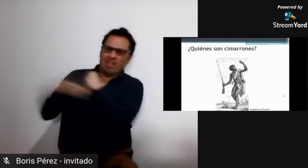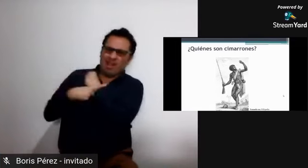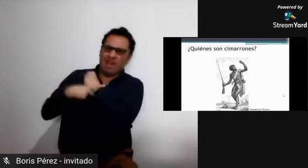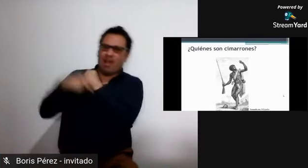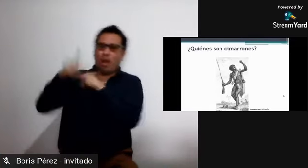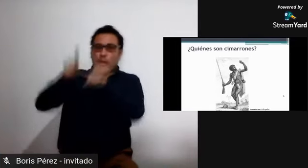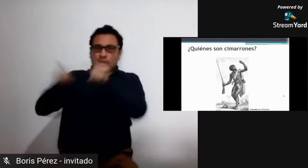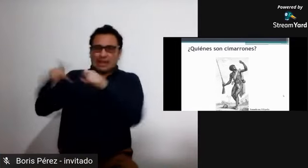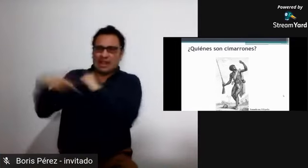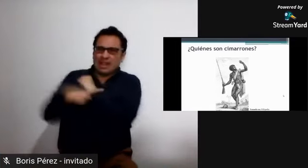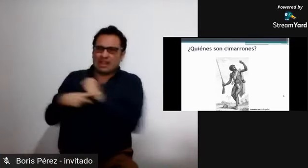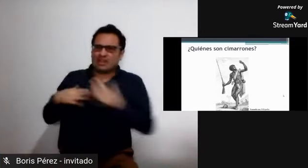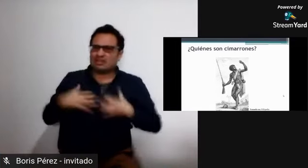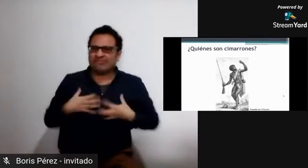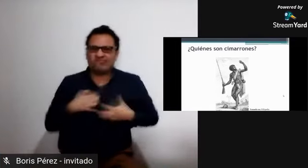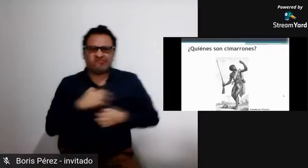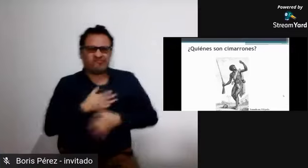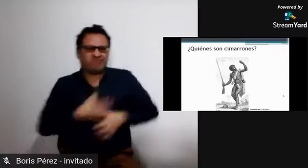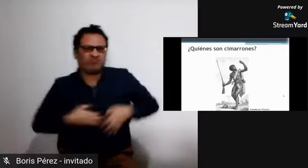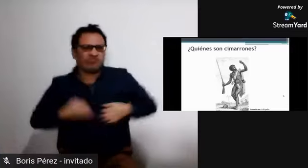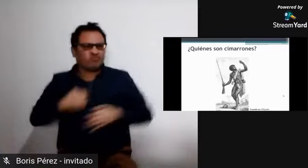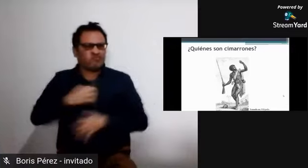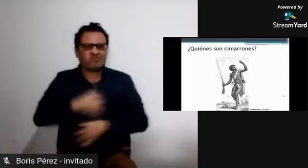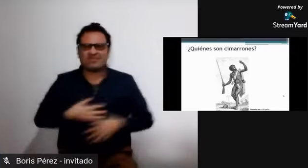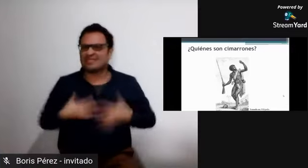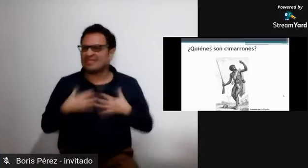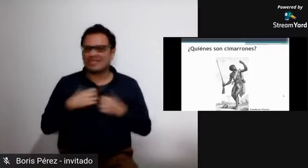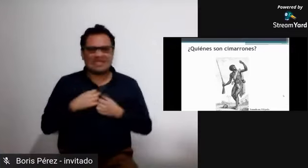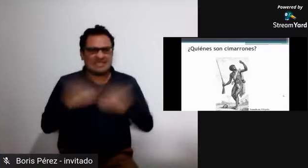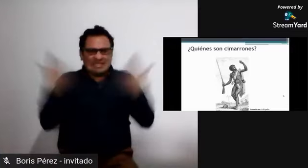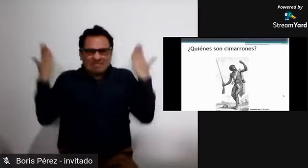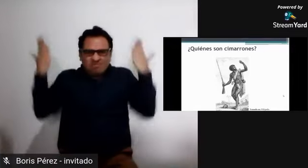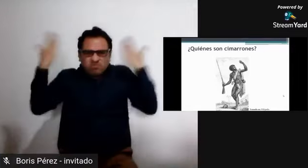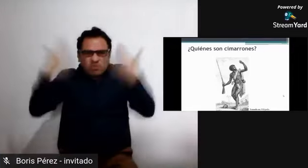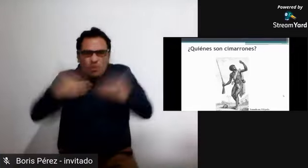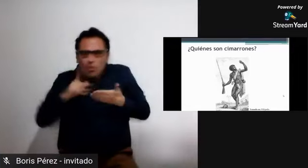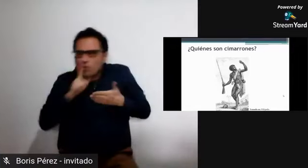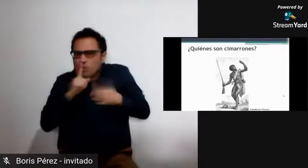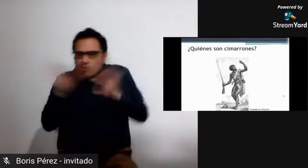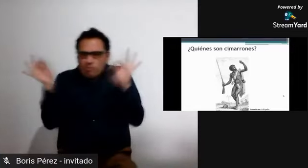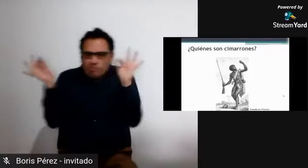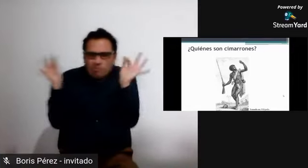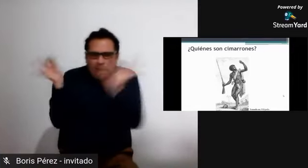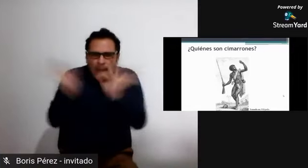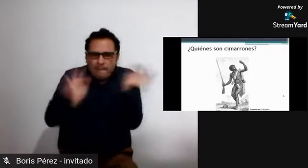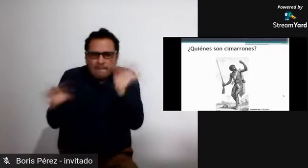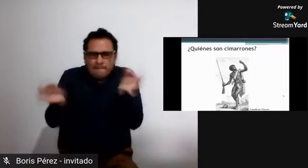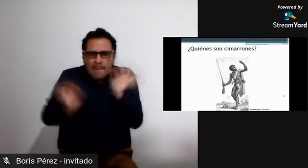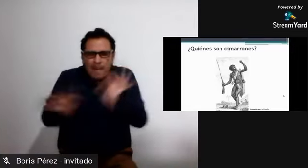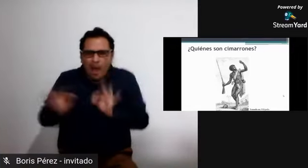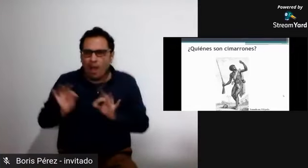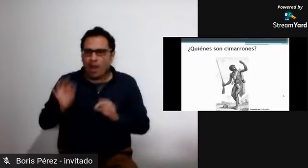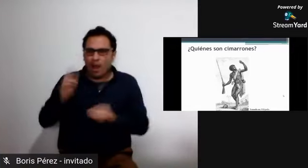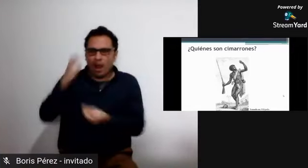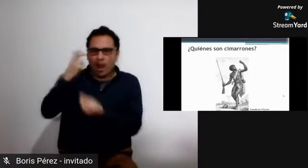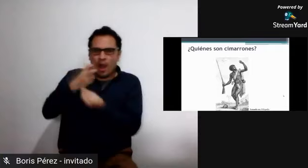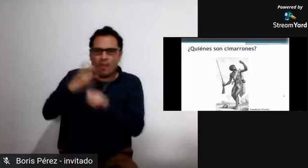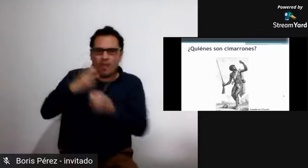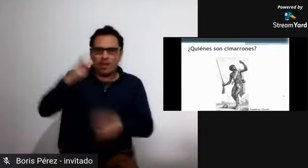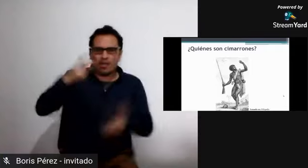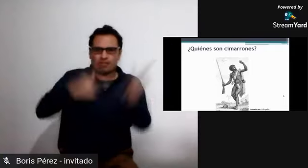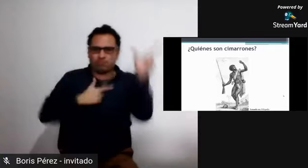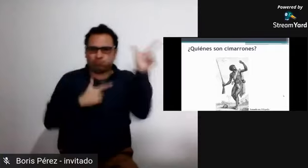un patrón que de pronto era violento una situación es de vulneración de sus derechos y buscaba huir